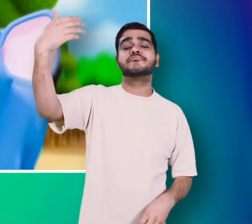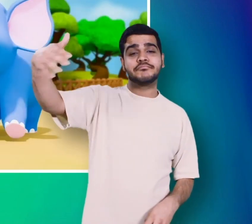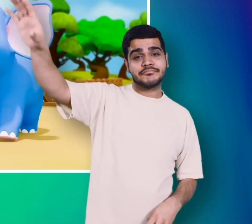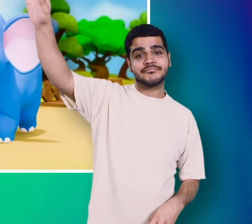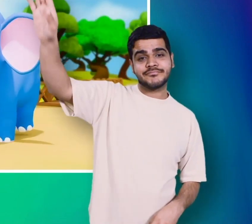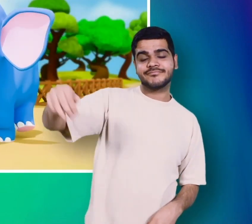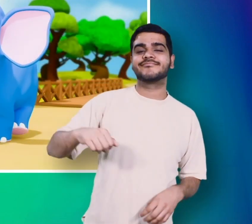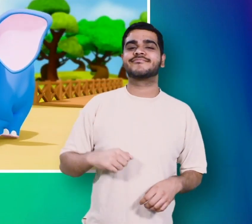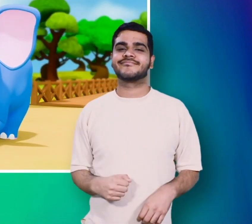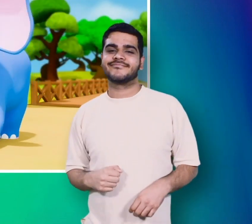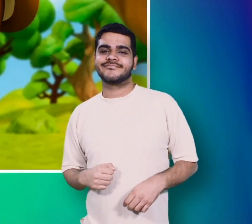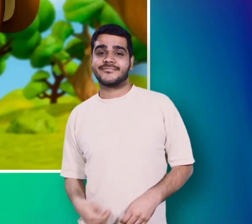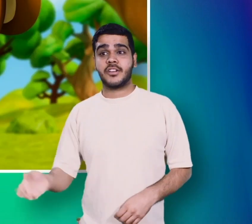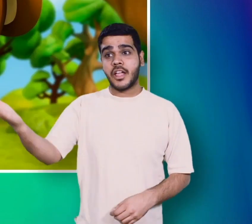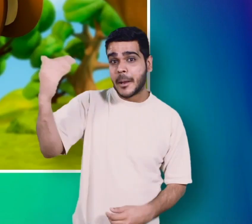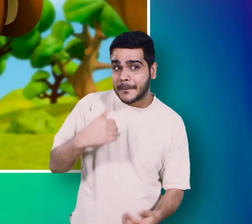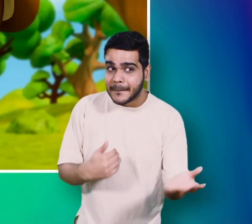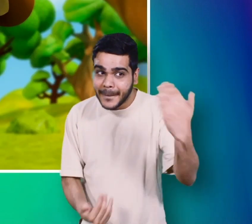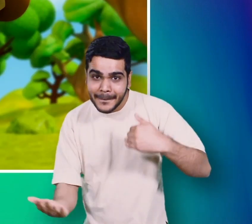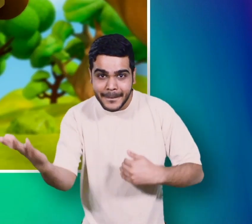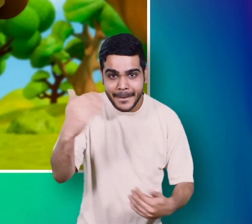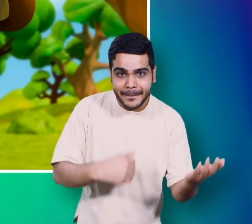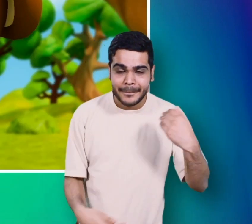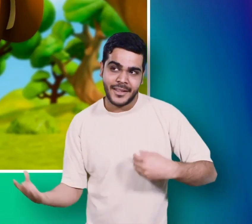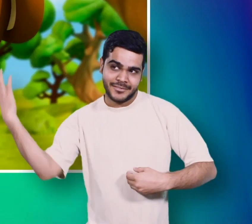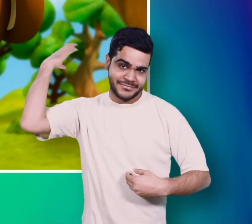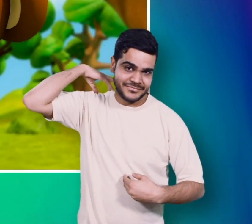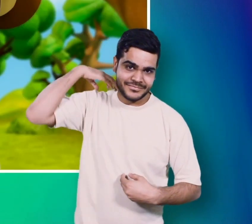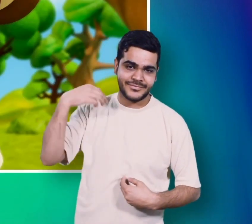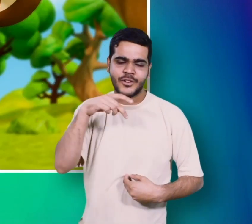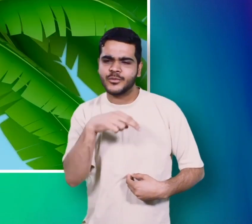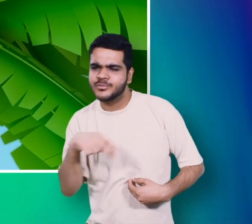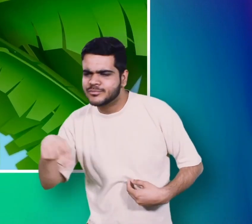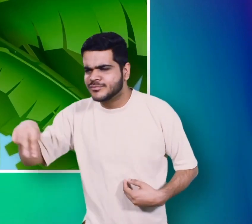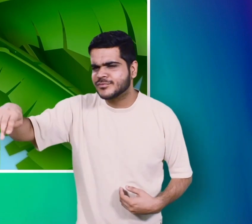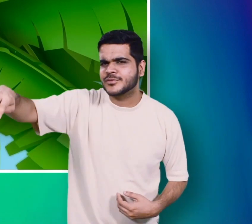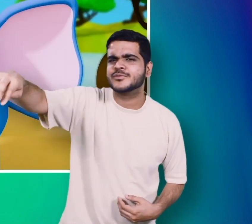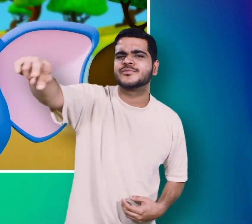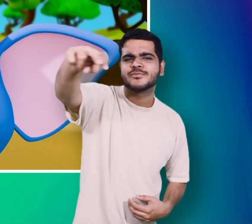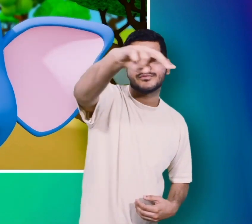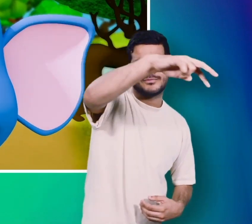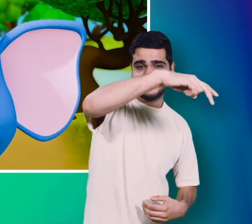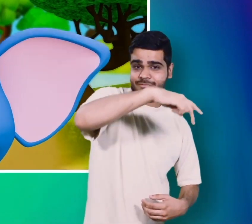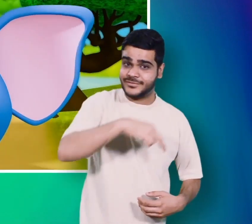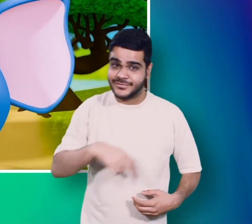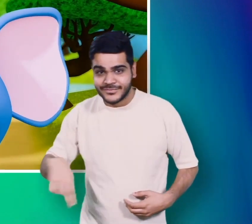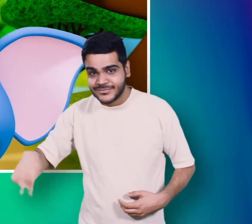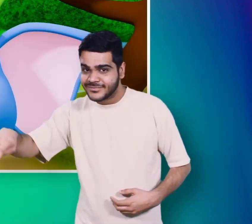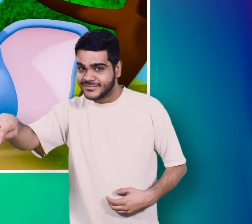पीड़ पे सवारी कराता हाथी हमको खूब घुमाता हाथी